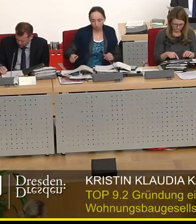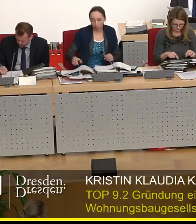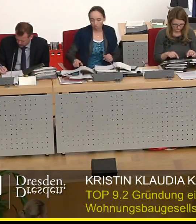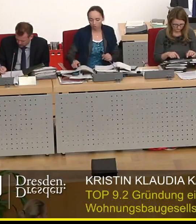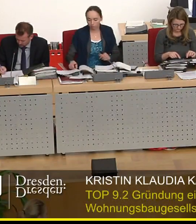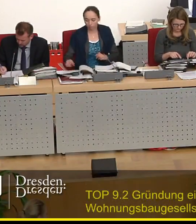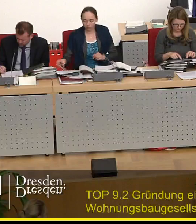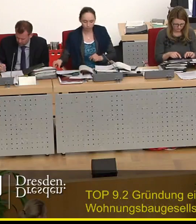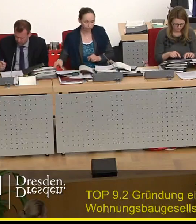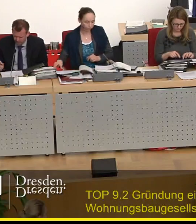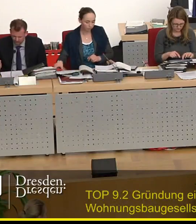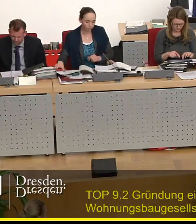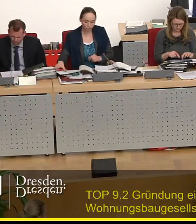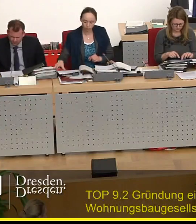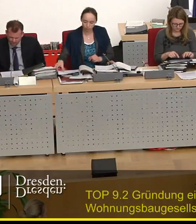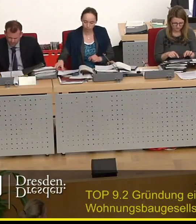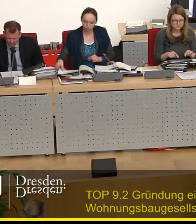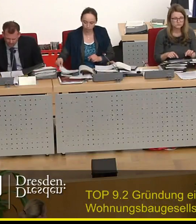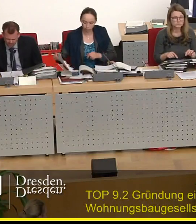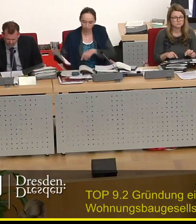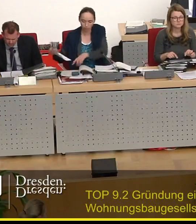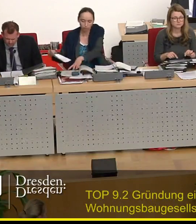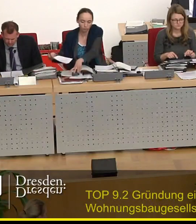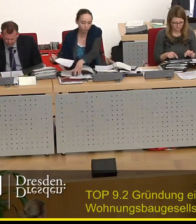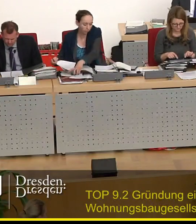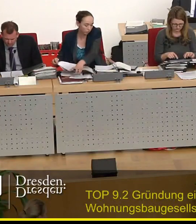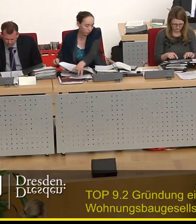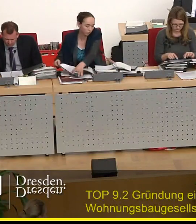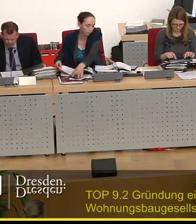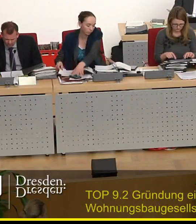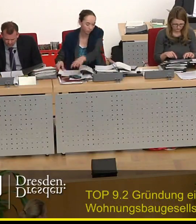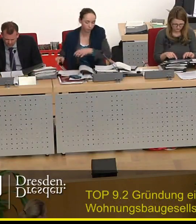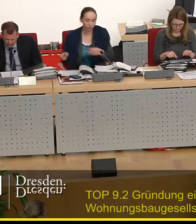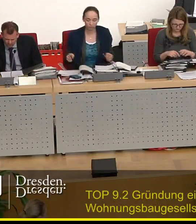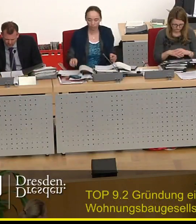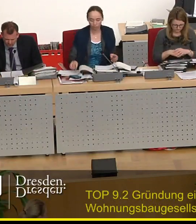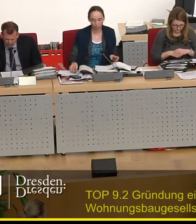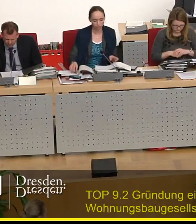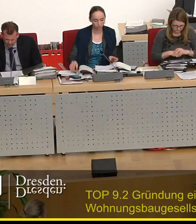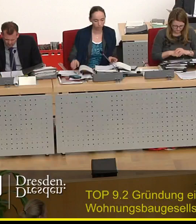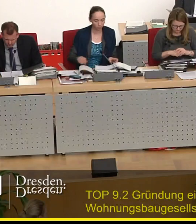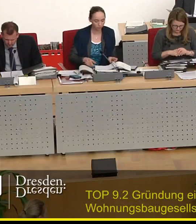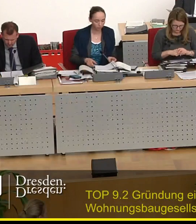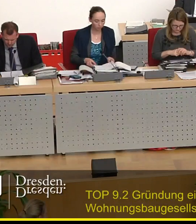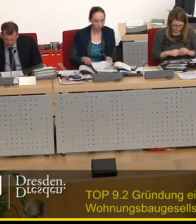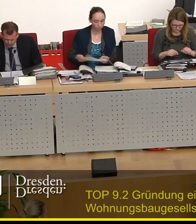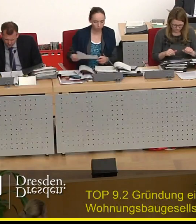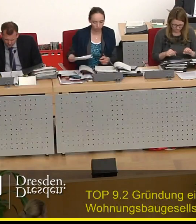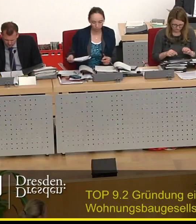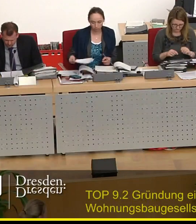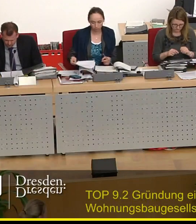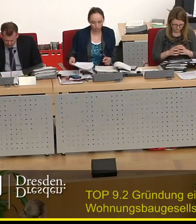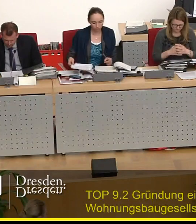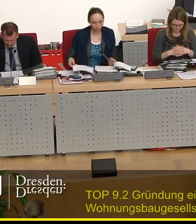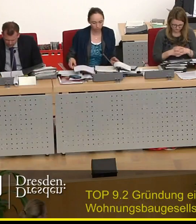Vielen Dank für die Vorstellung der wichtigsten Inhalte der Vorlage. Wir steigen jetzt ein.